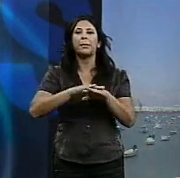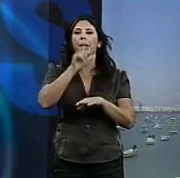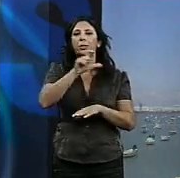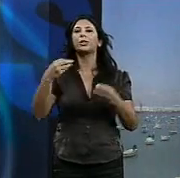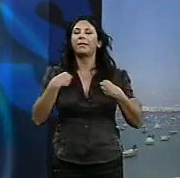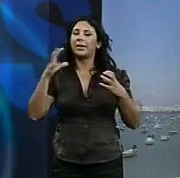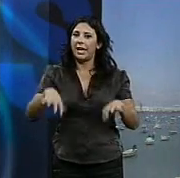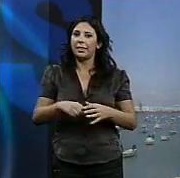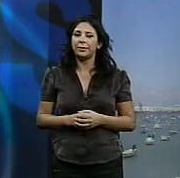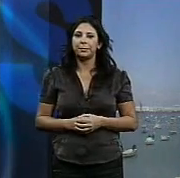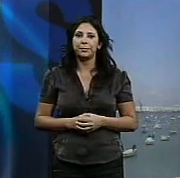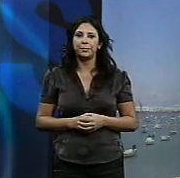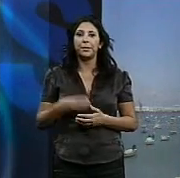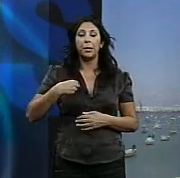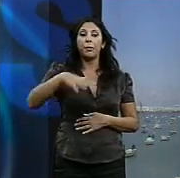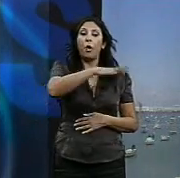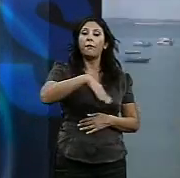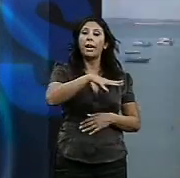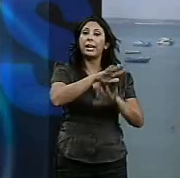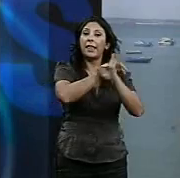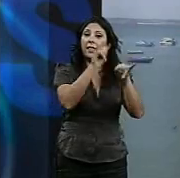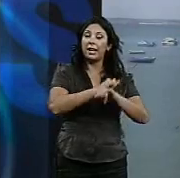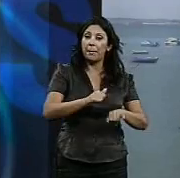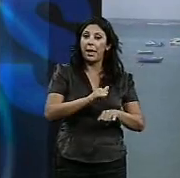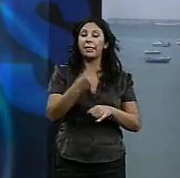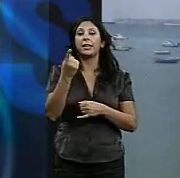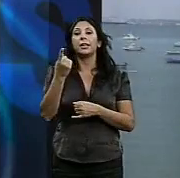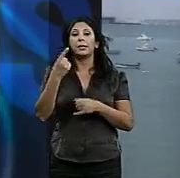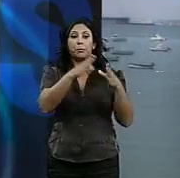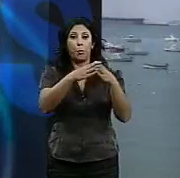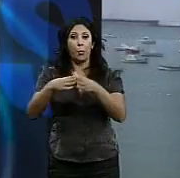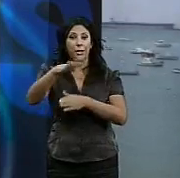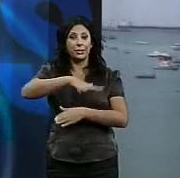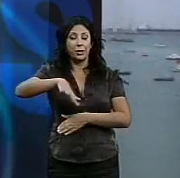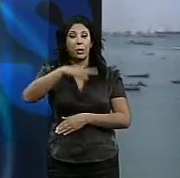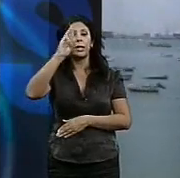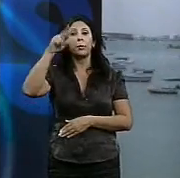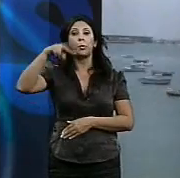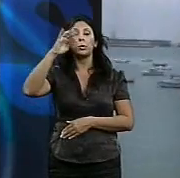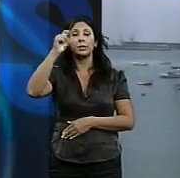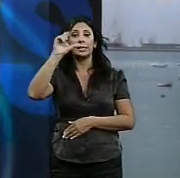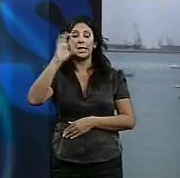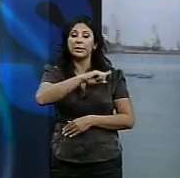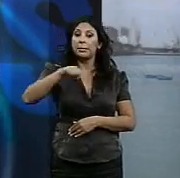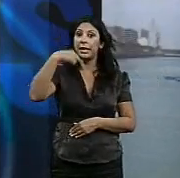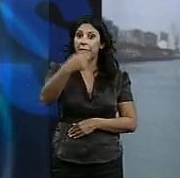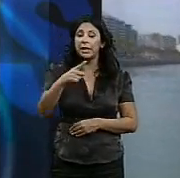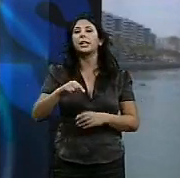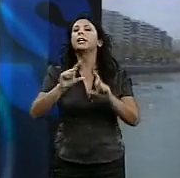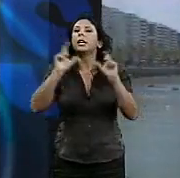náutico de la barriada de la Paz y Puntales ha sido el último de los asuntos. La próxima semana se ha fijado una reunión entre técnicos de puertos